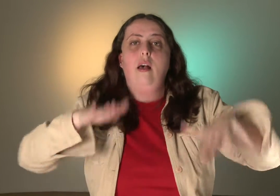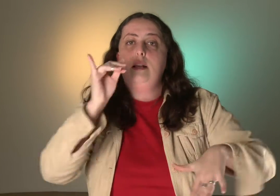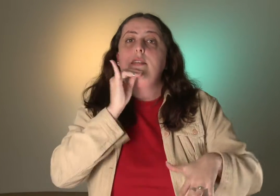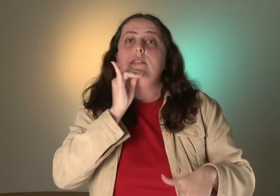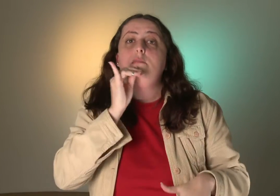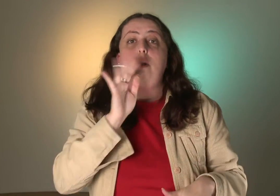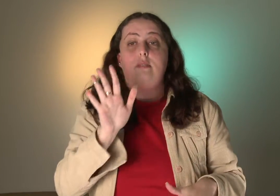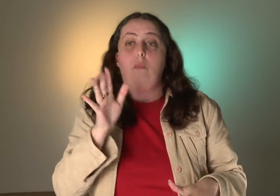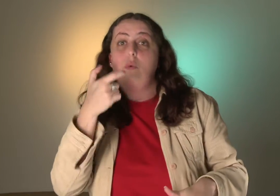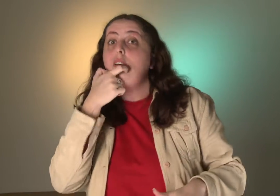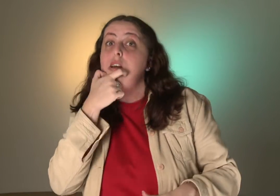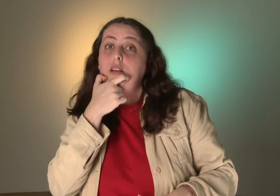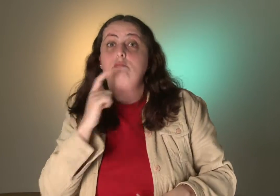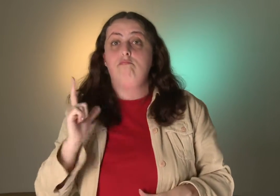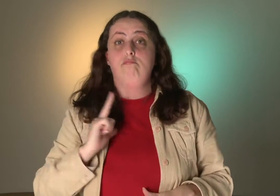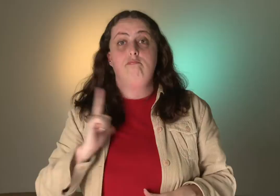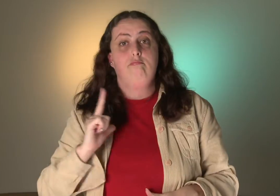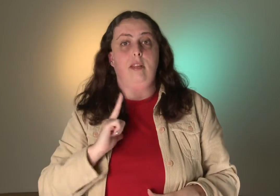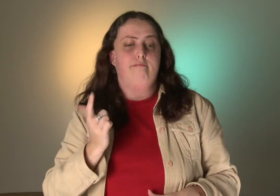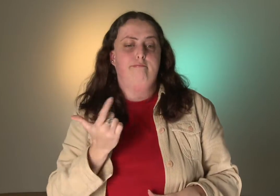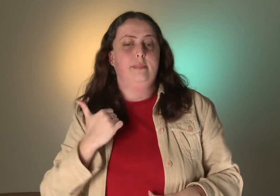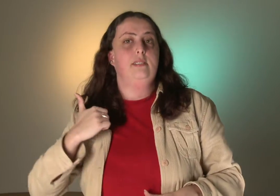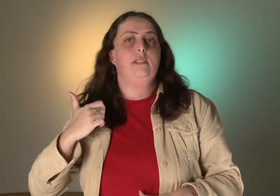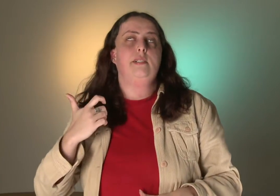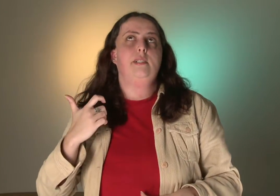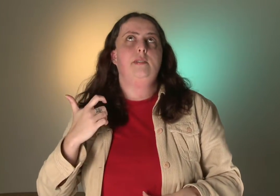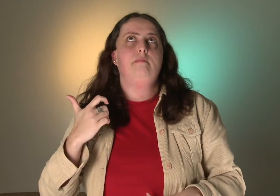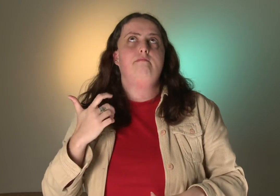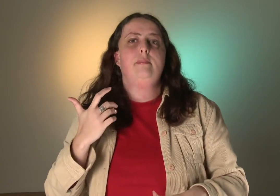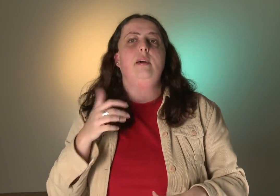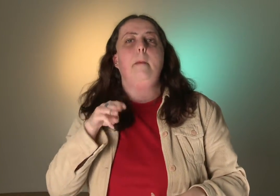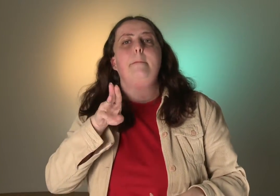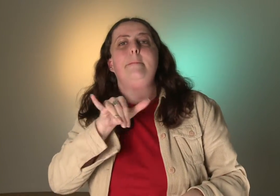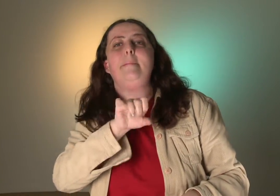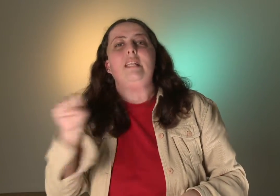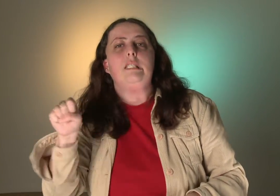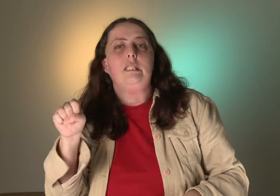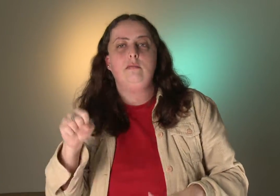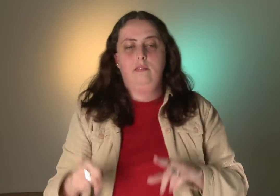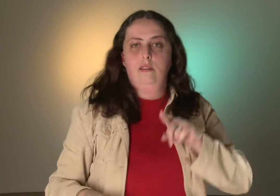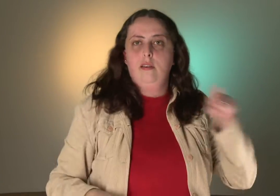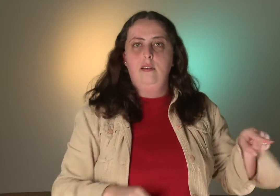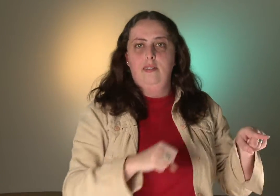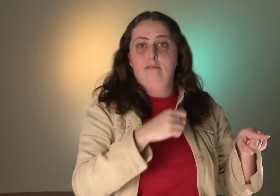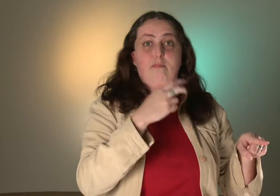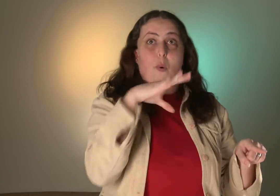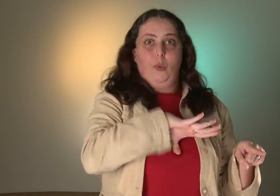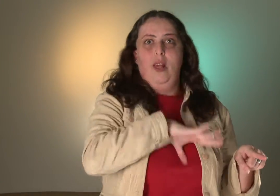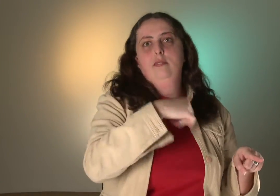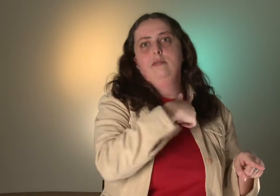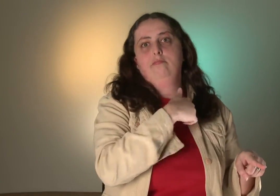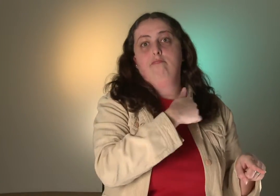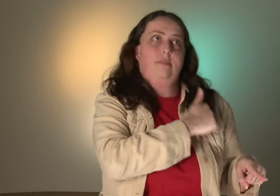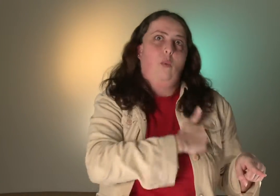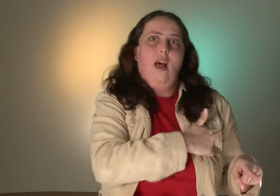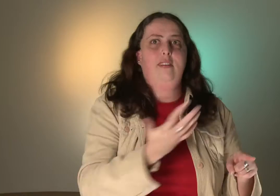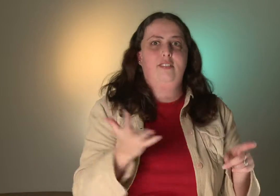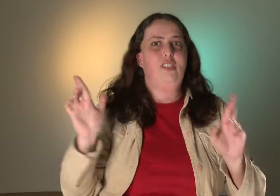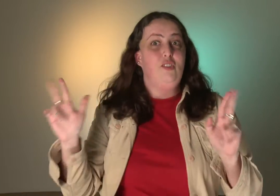àquele sinal. Por exemplo, no inglês tem alguma palavra, por exemplo, Miss, no português tem saudade, mas